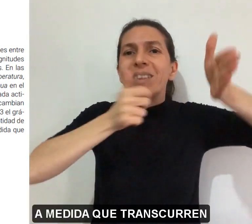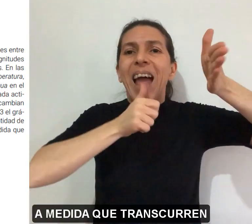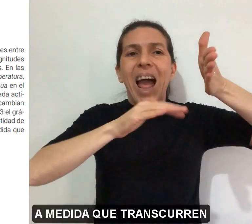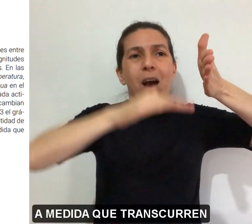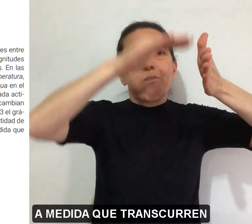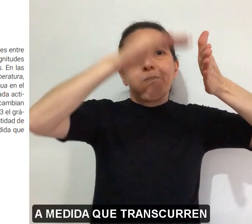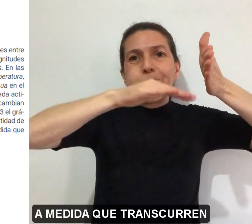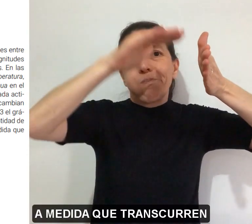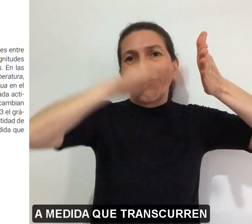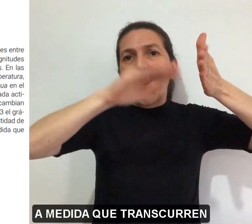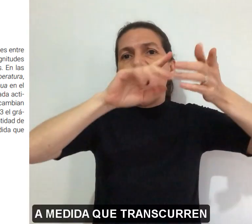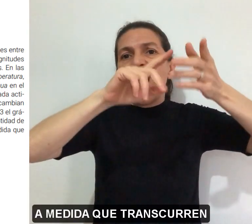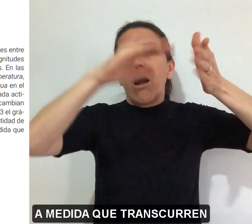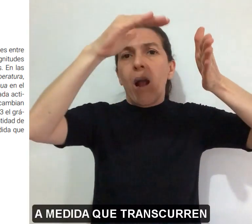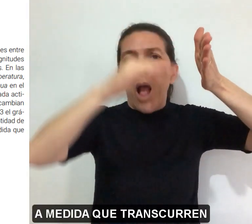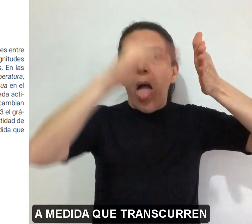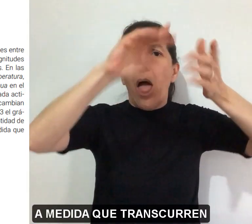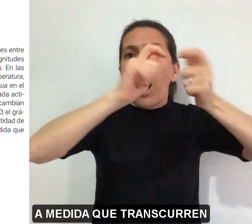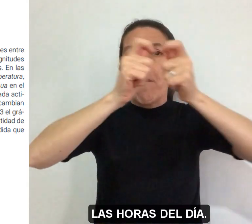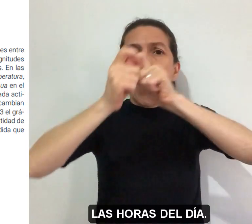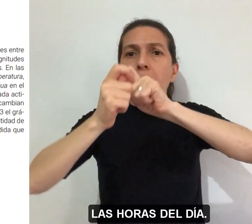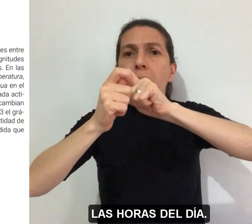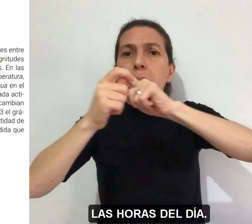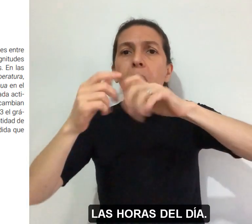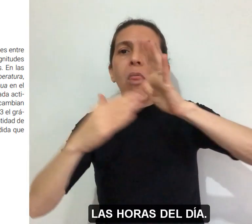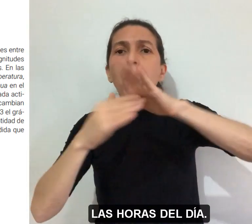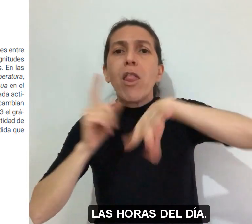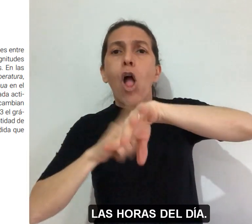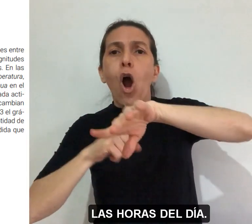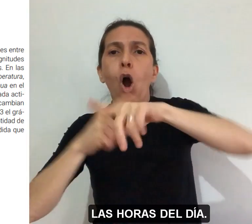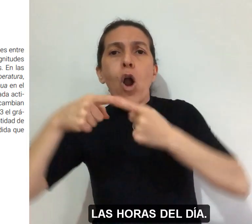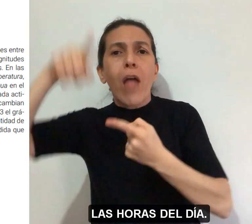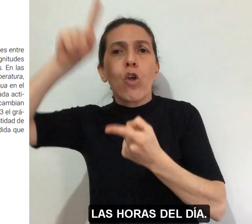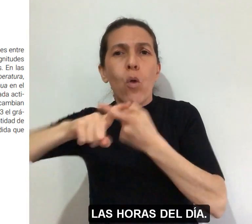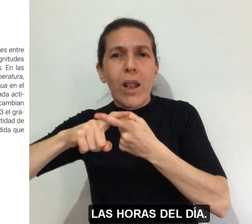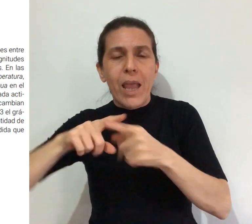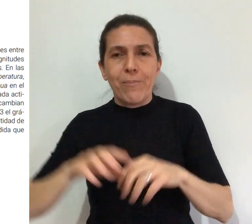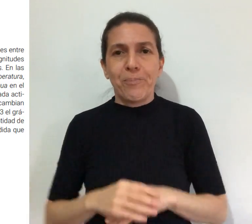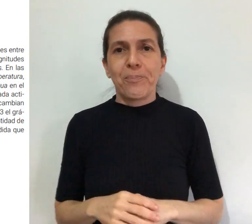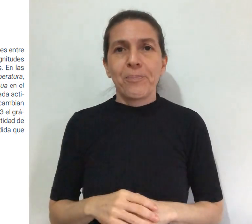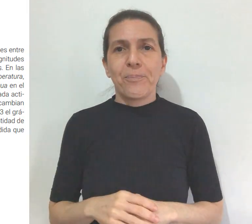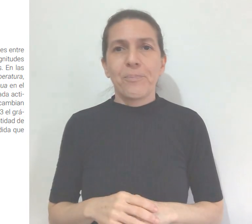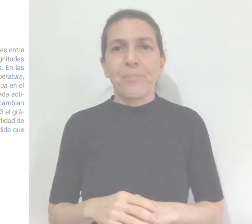a medida que transcurren las horas del día